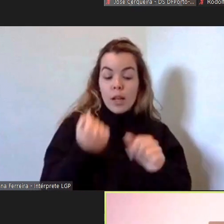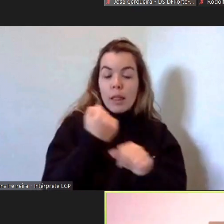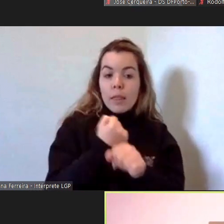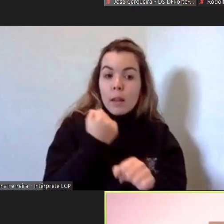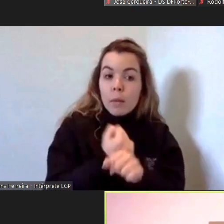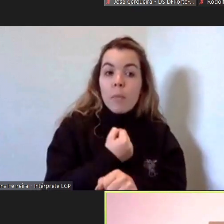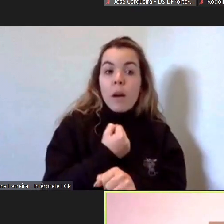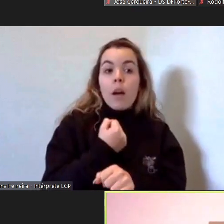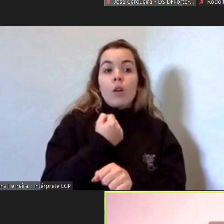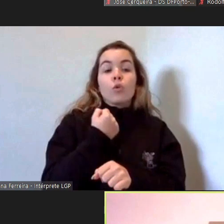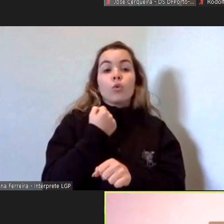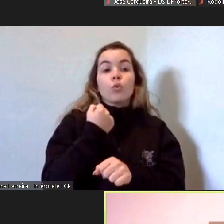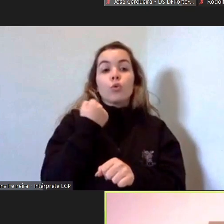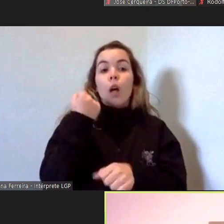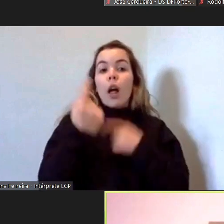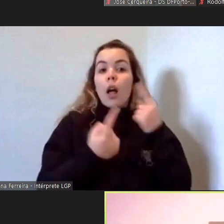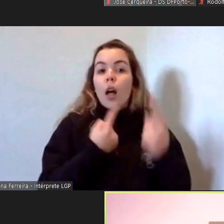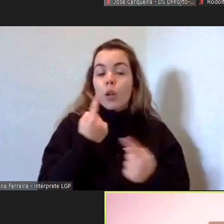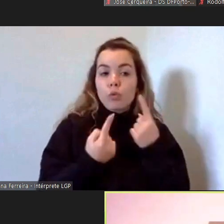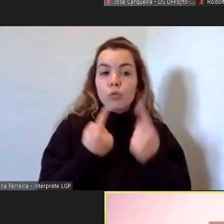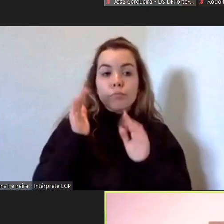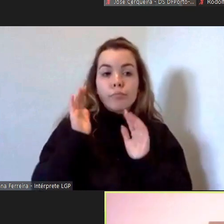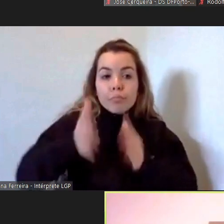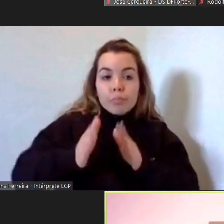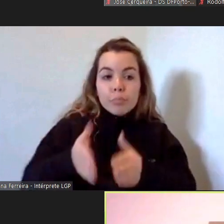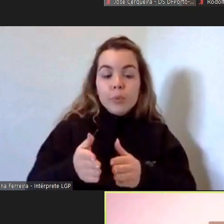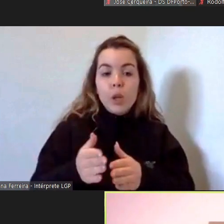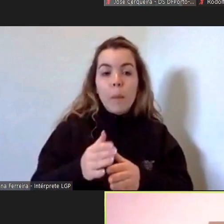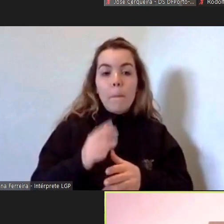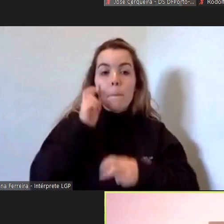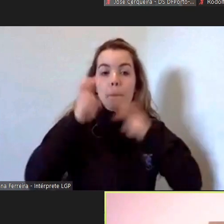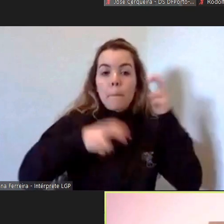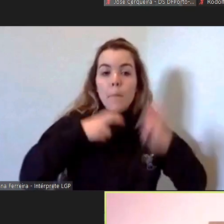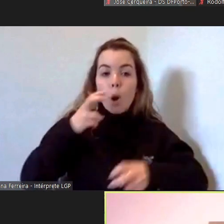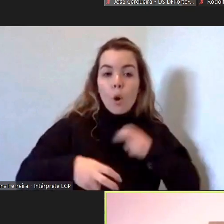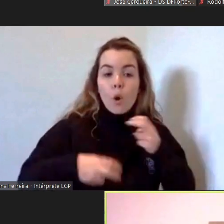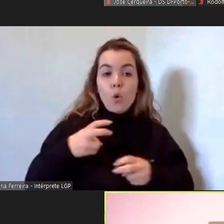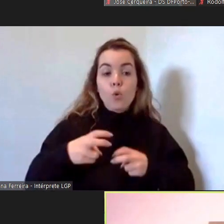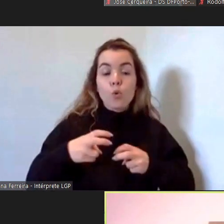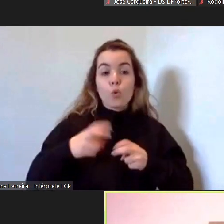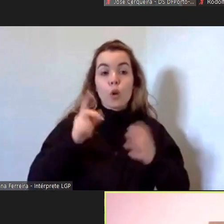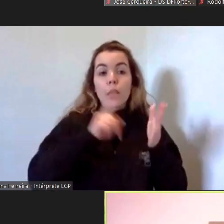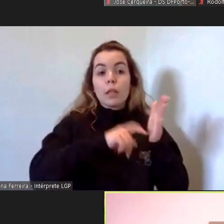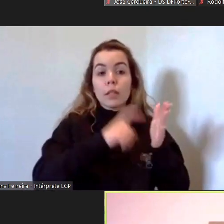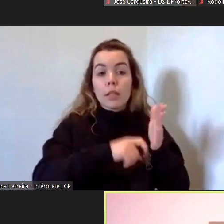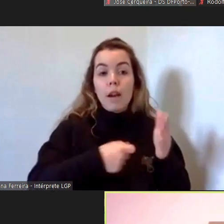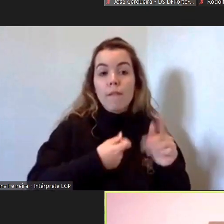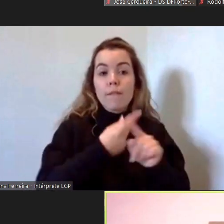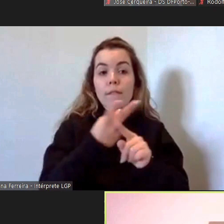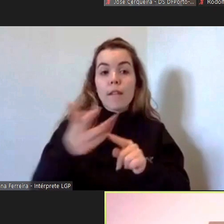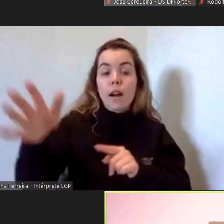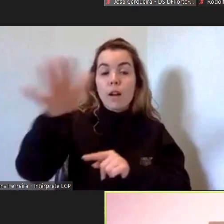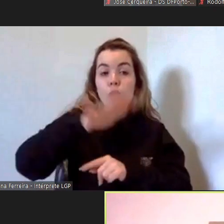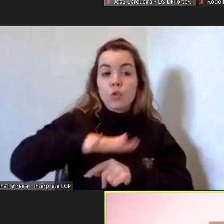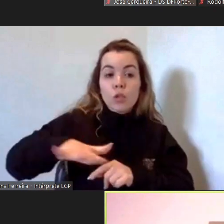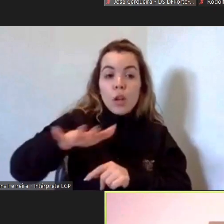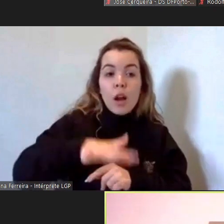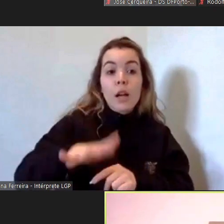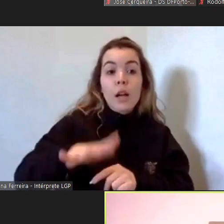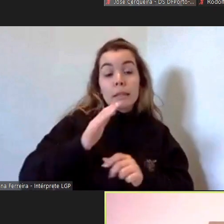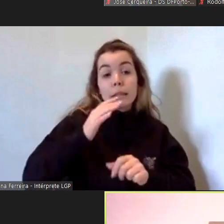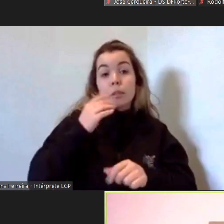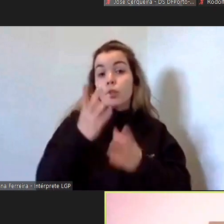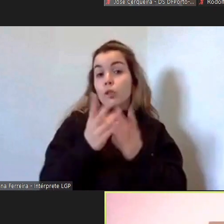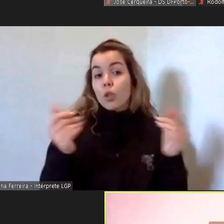quando procuram ir ao encontro daquilo que são as suas necessidades nos vários serviços onde tem que tratar